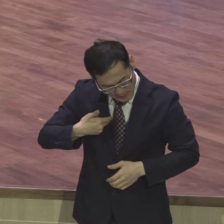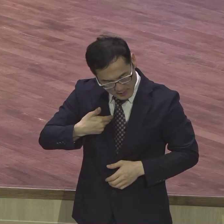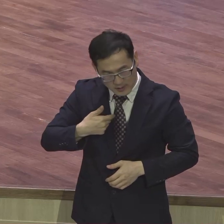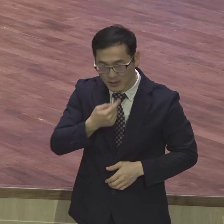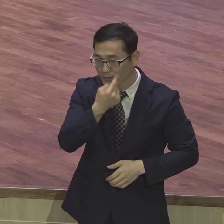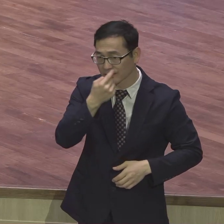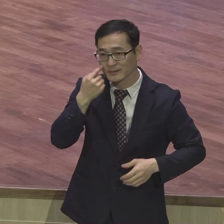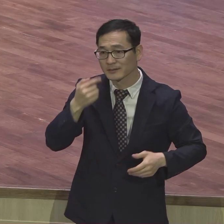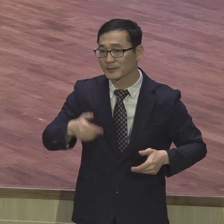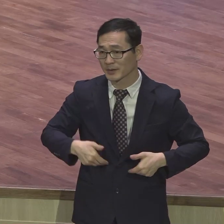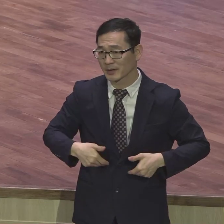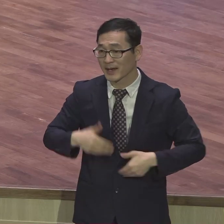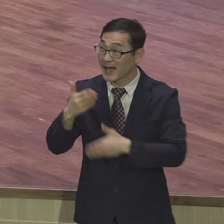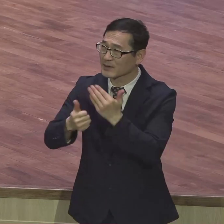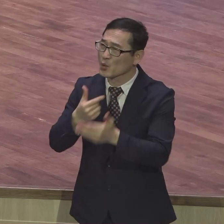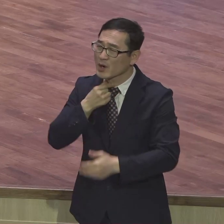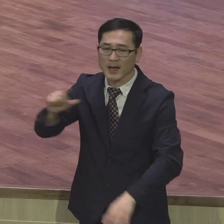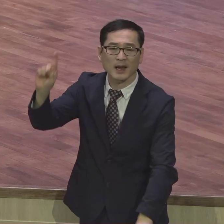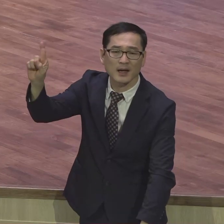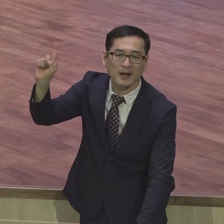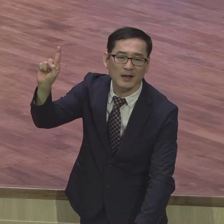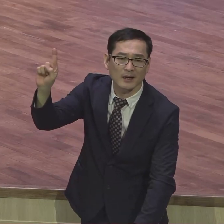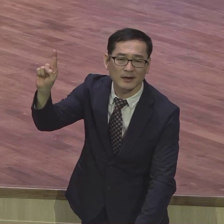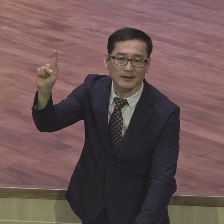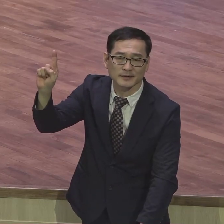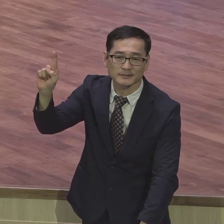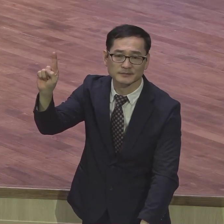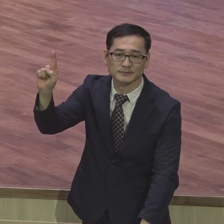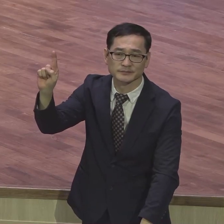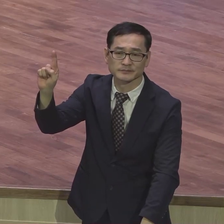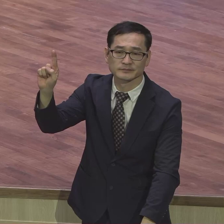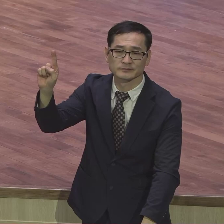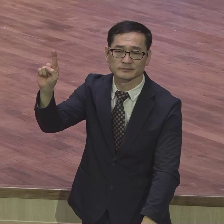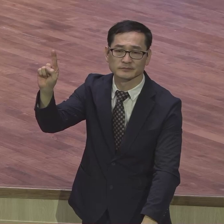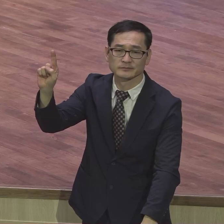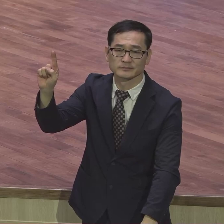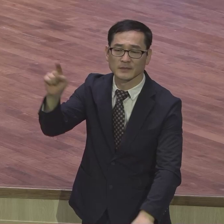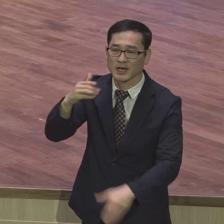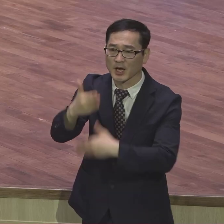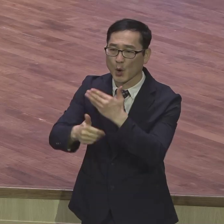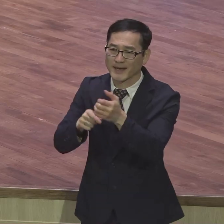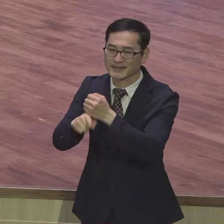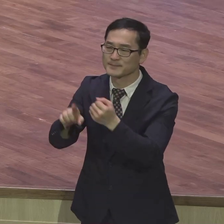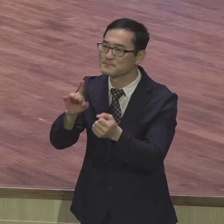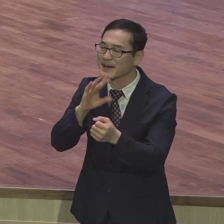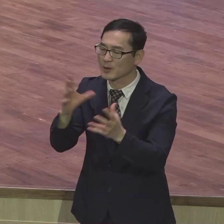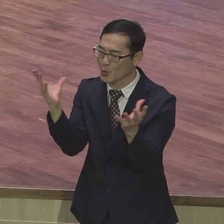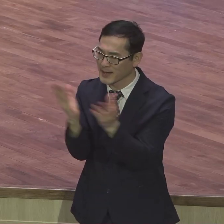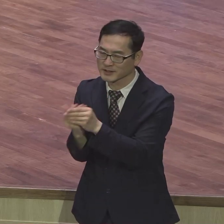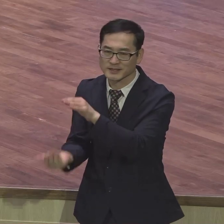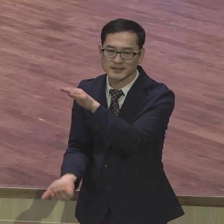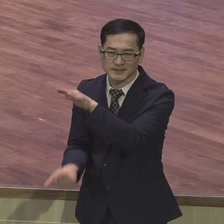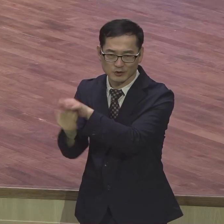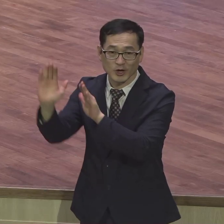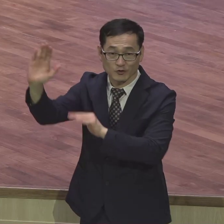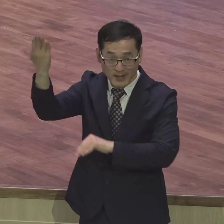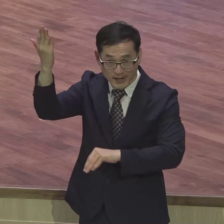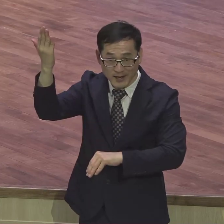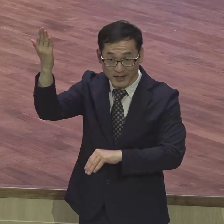하나님의 소원 하나밖에 없다니까요 하나님의 여호와의 뜻만이 완전히 서리라 여호와의 뜻만이 이루어집니다 여러분